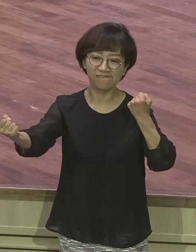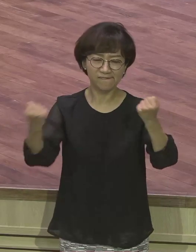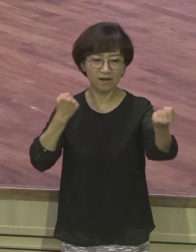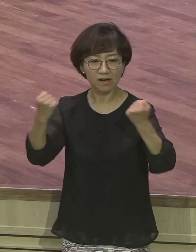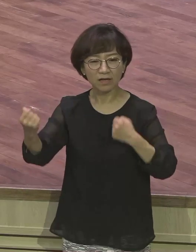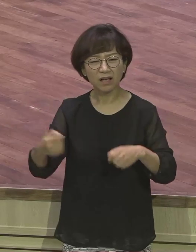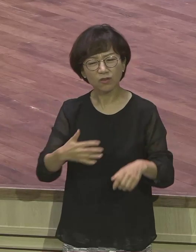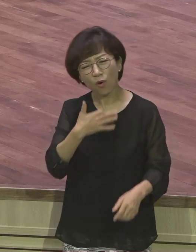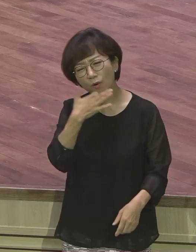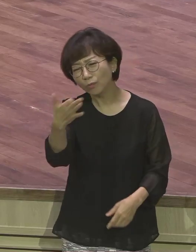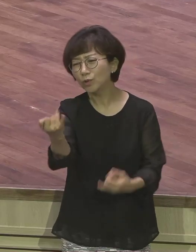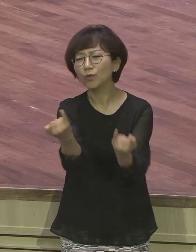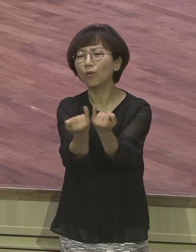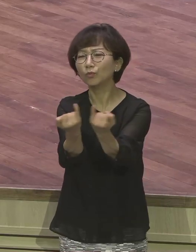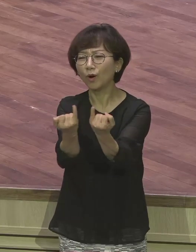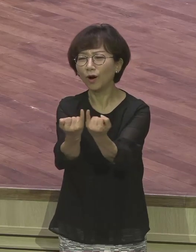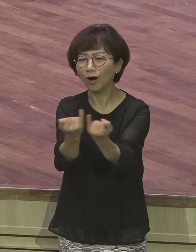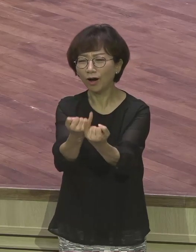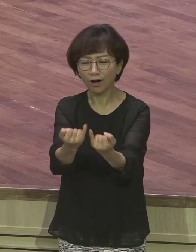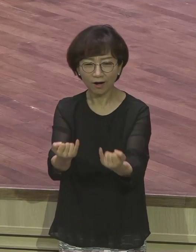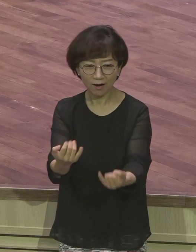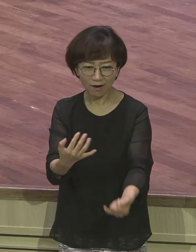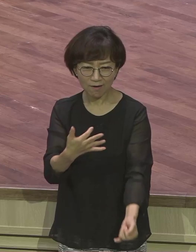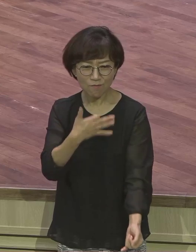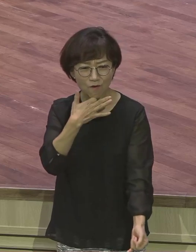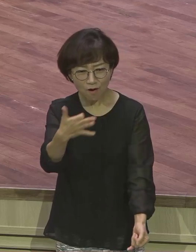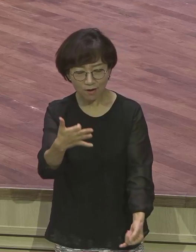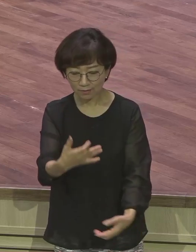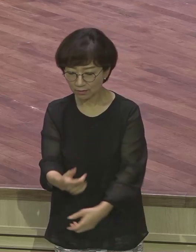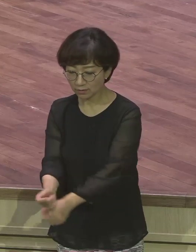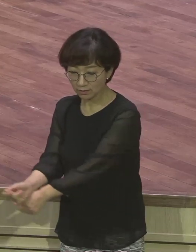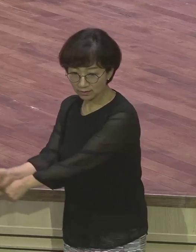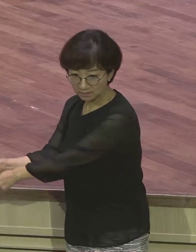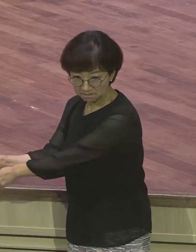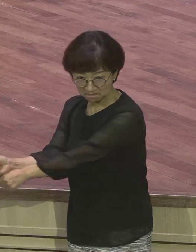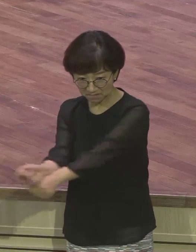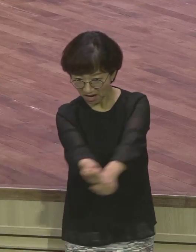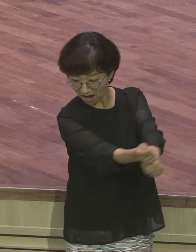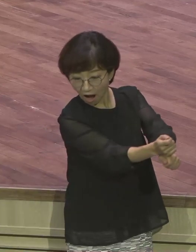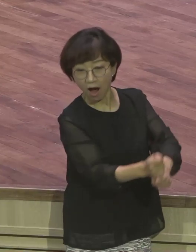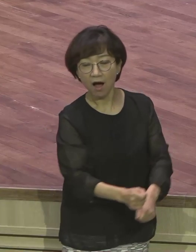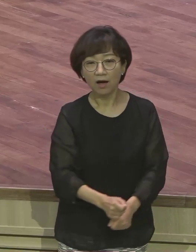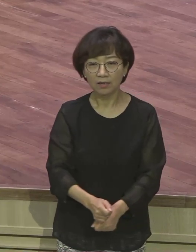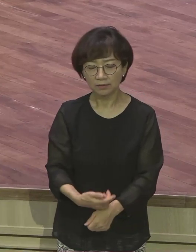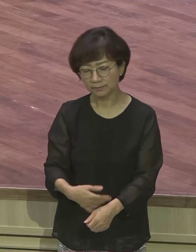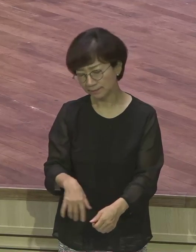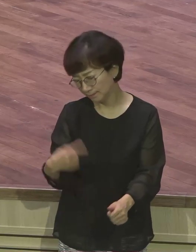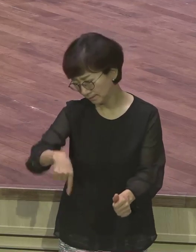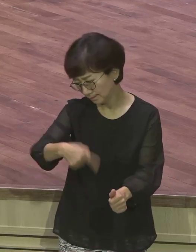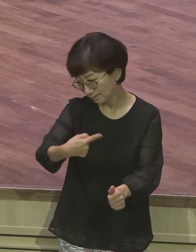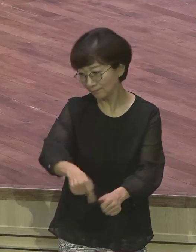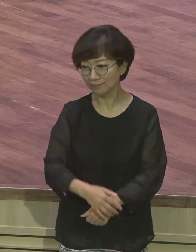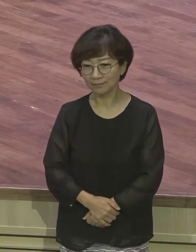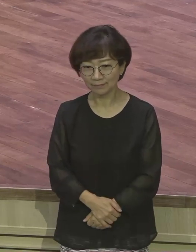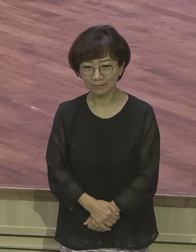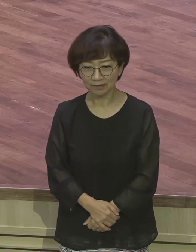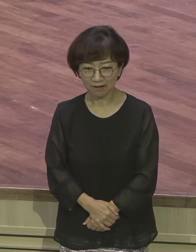19살 프로 선수가 된데 이제 2부에서 1부로 올라왔는데 그거를 세계적인 힘을 만들었다고 이야